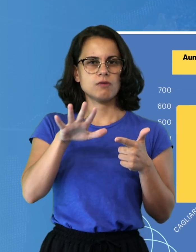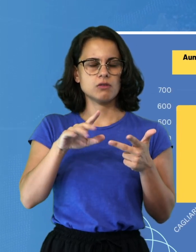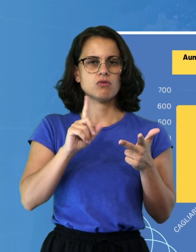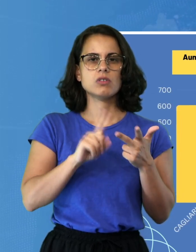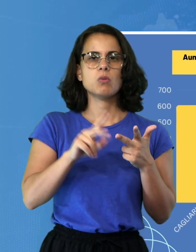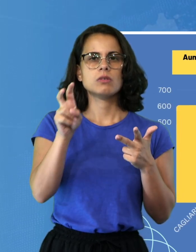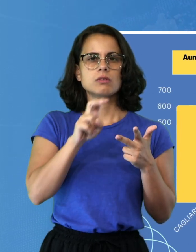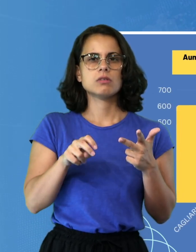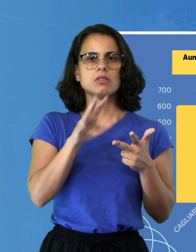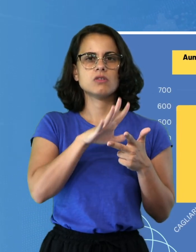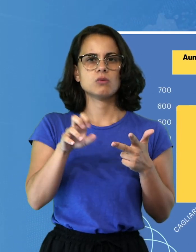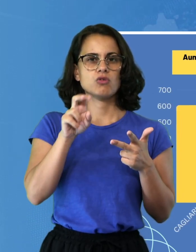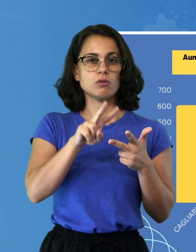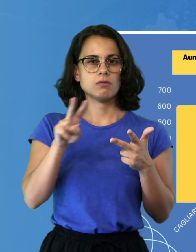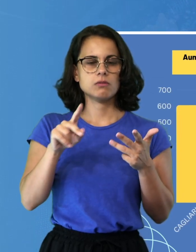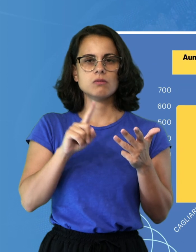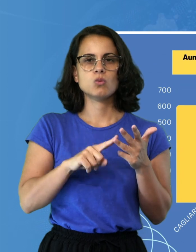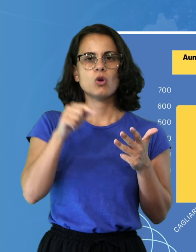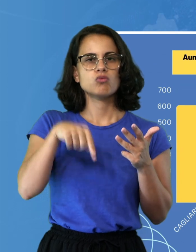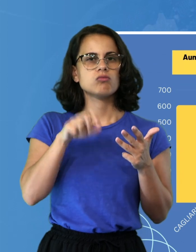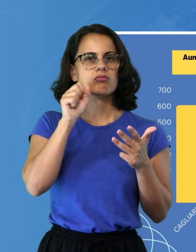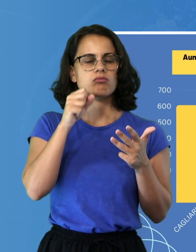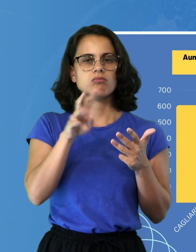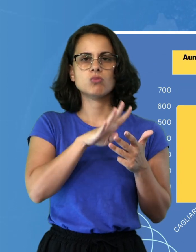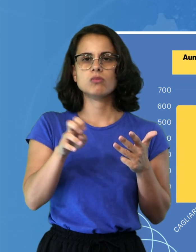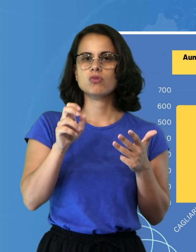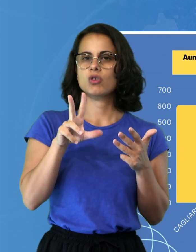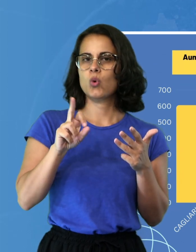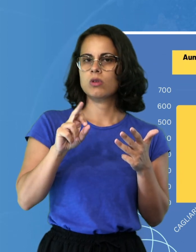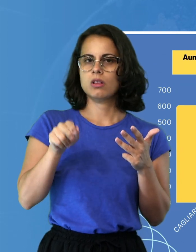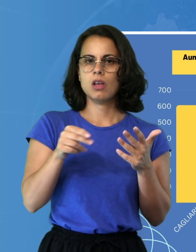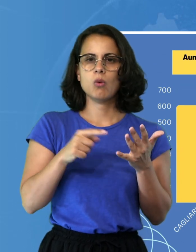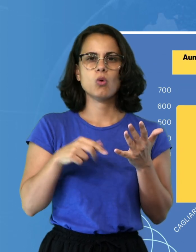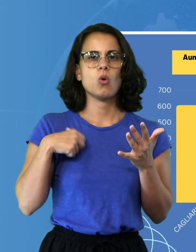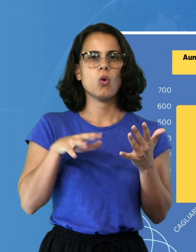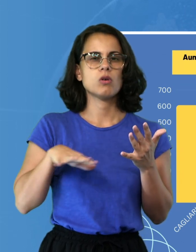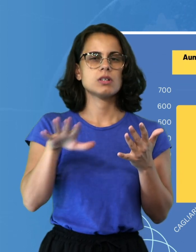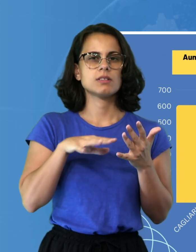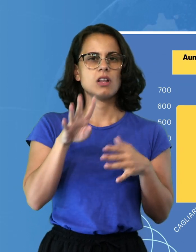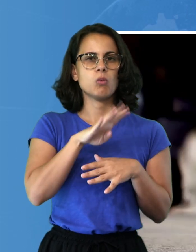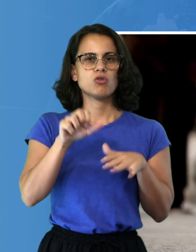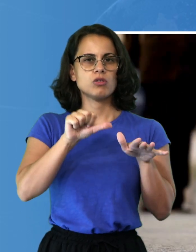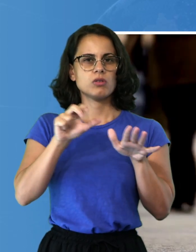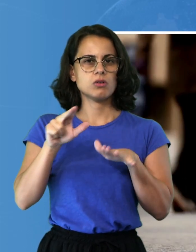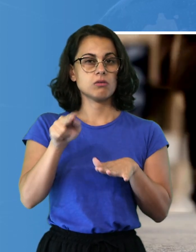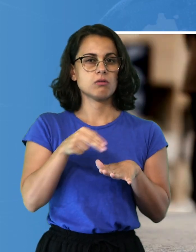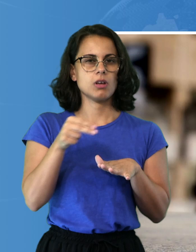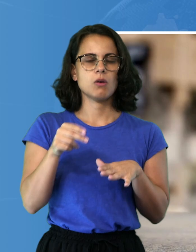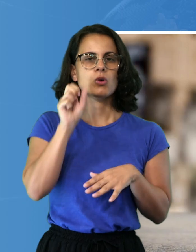522, Sud Sardegna 480 e Oristano 468 euro. La Sardegna rimane comunque